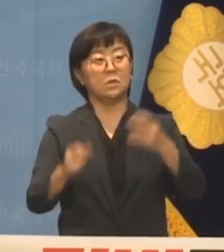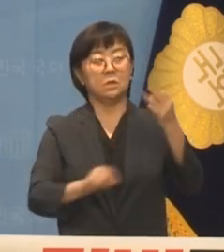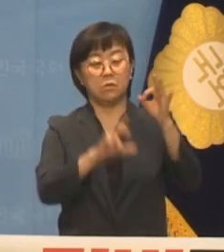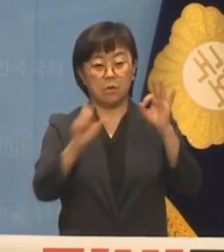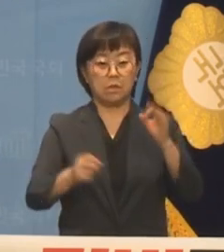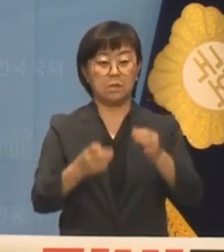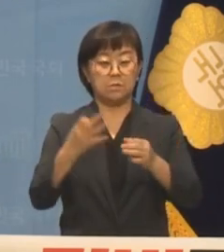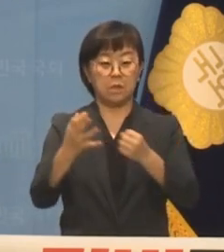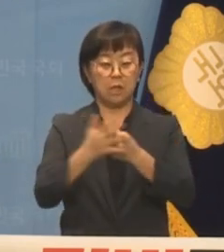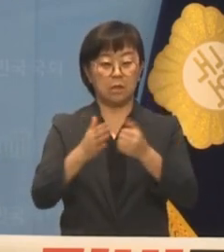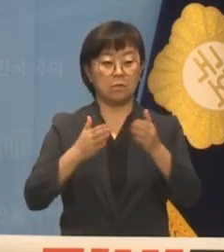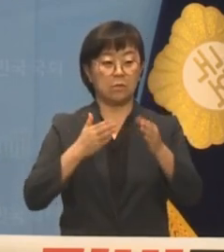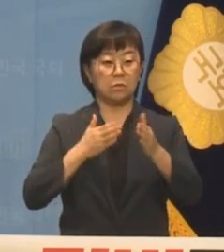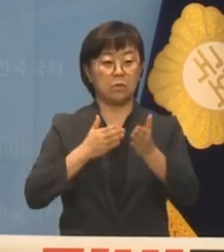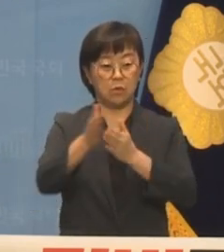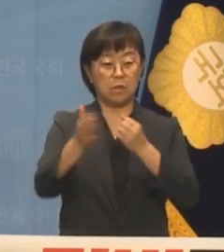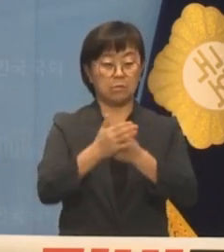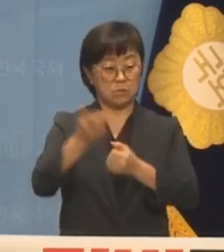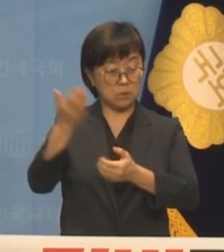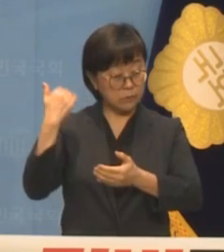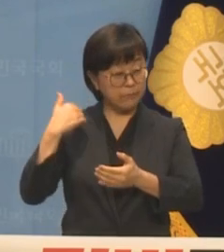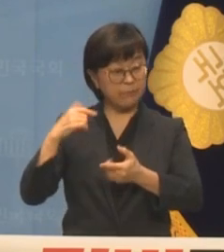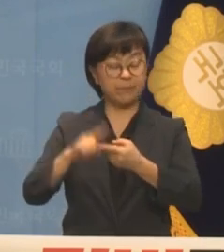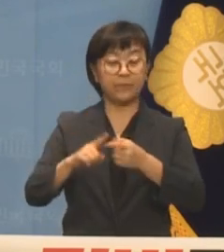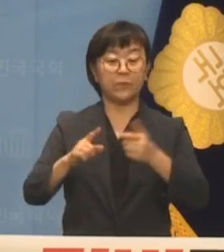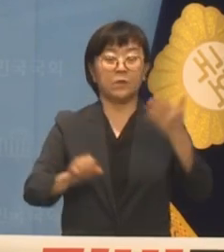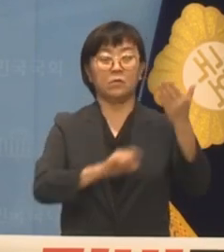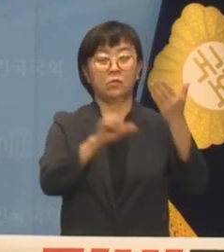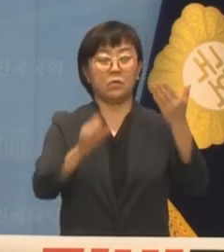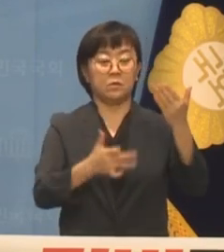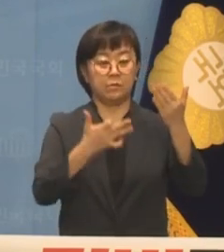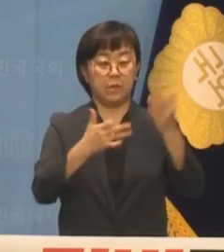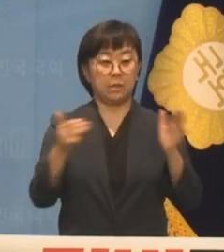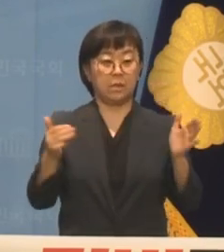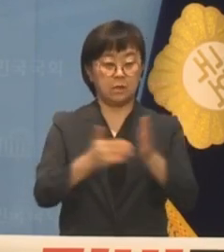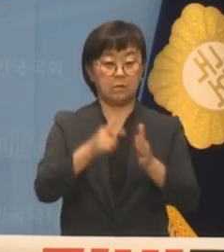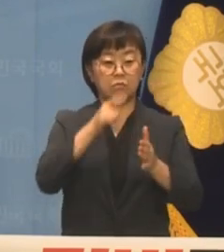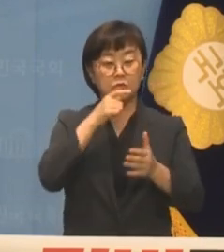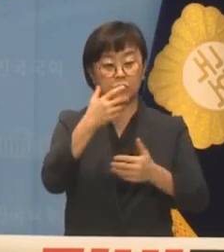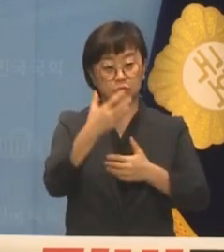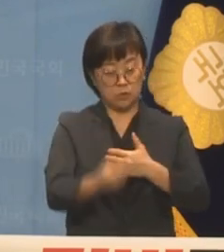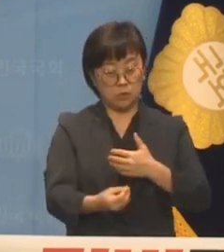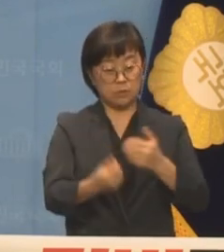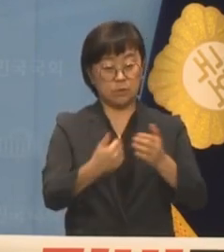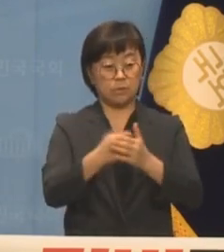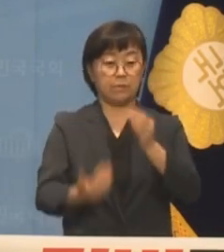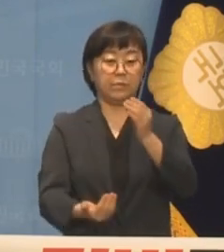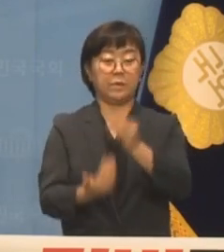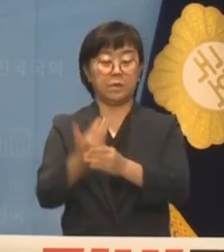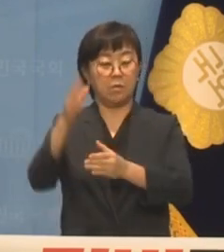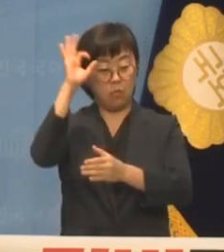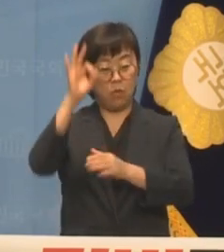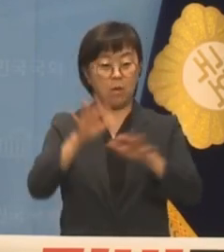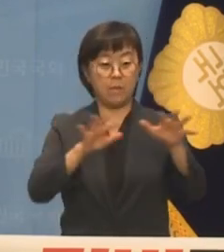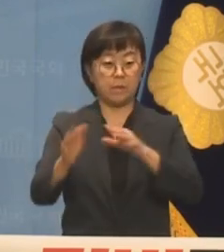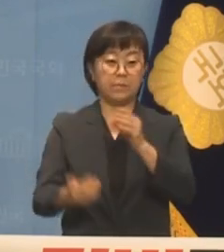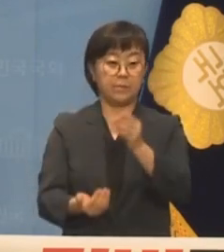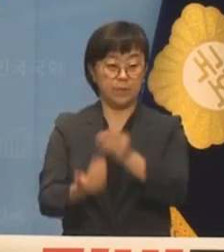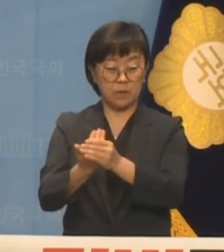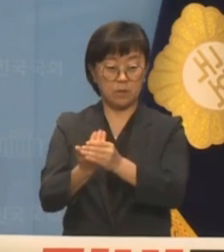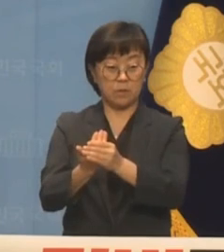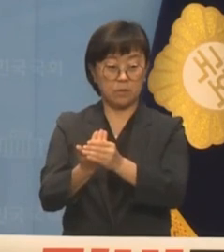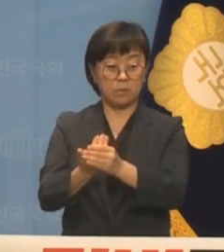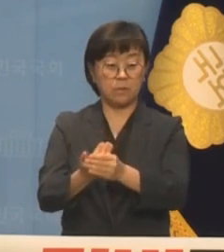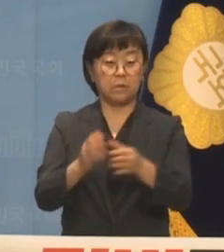때문에 그 전에 9월 18일까지 물주입으로 발생한 포항 촉발 지진과는